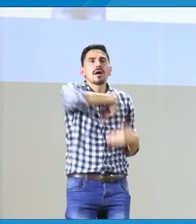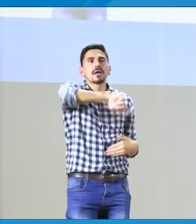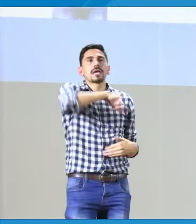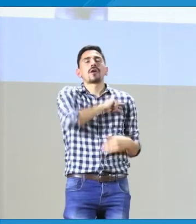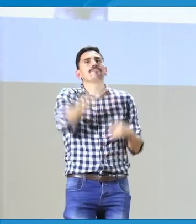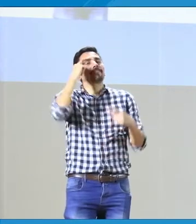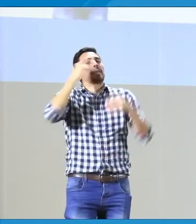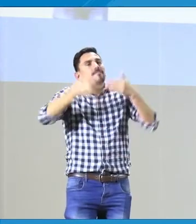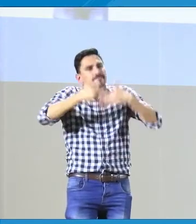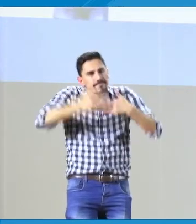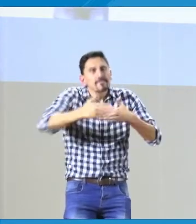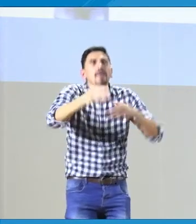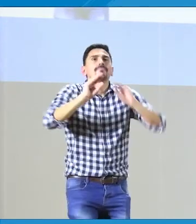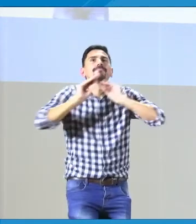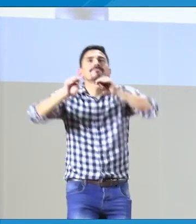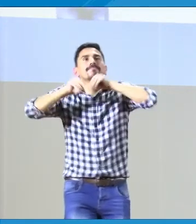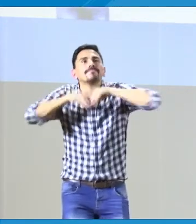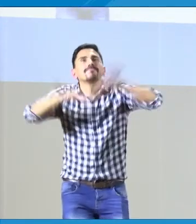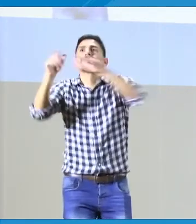criterios, porque después del decreto hubo como,